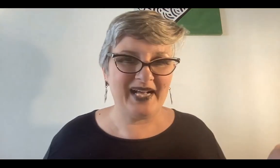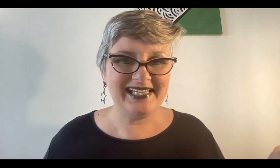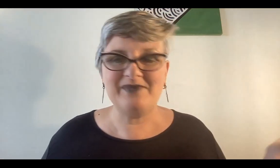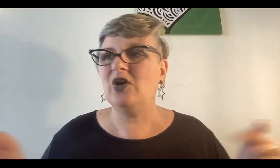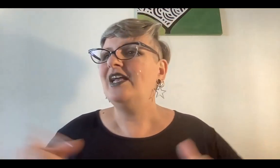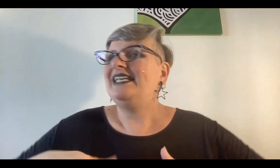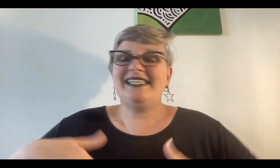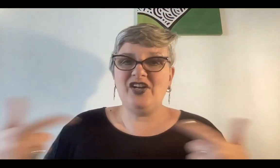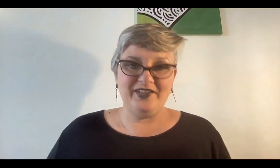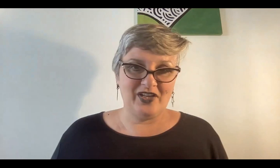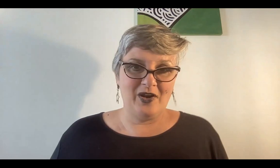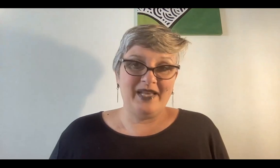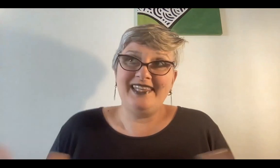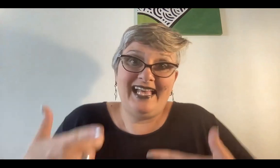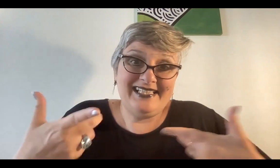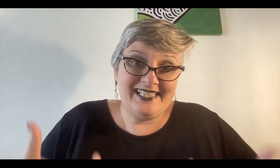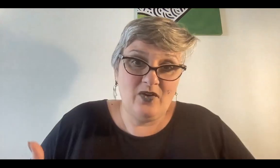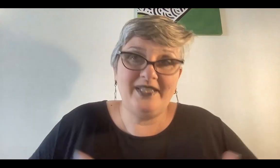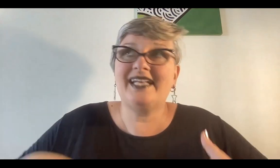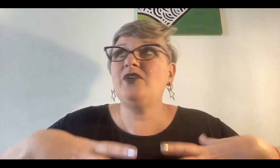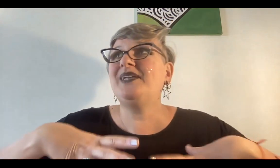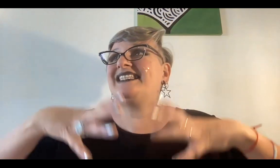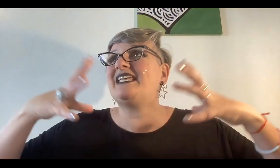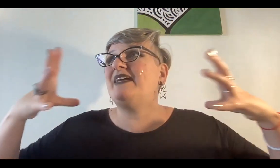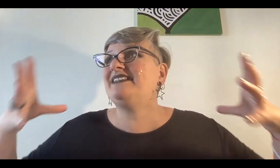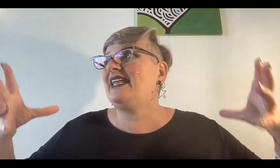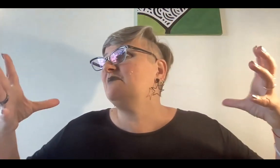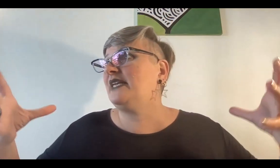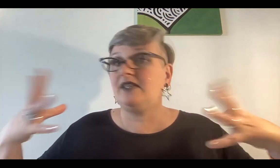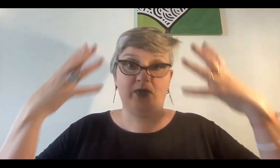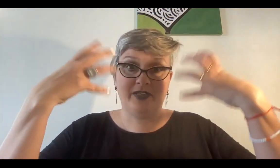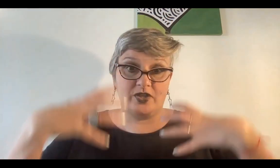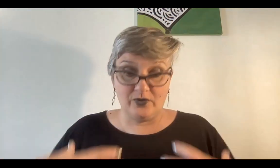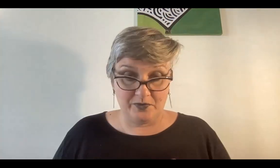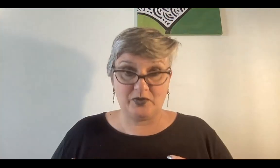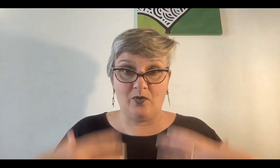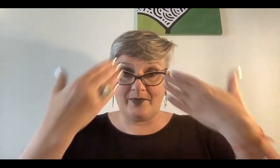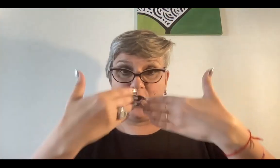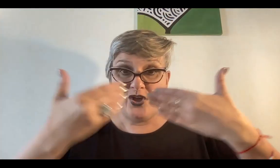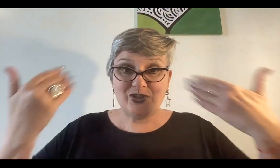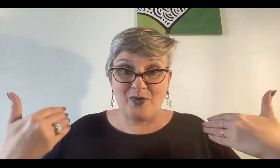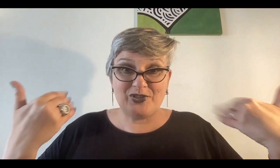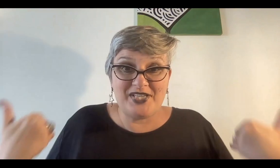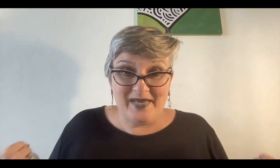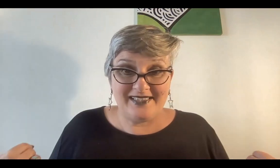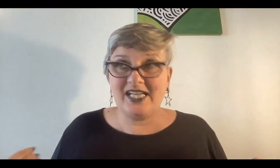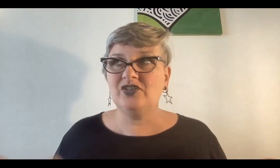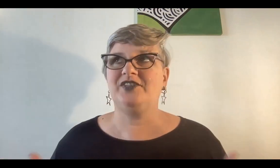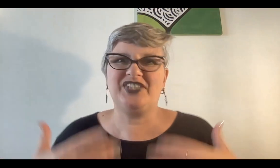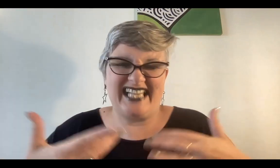paganismo, leyeron la historia de la humanidad, y se dan cuenta que hay una simetría imperante del universo, incluso en nuestro cuerpo. Somos simétricos, entonces